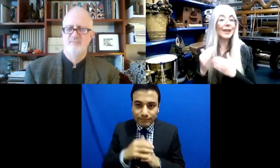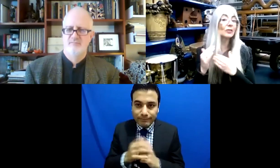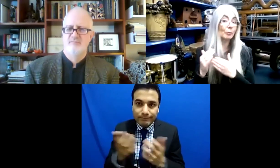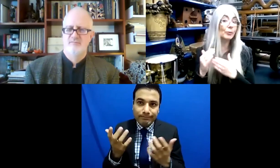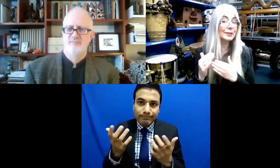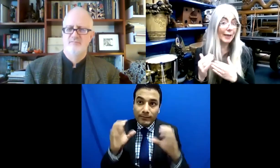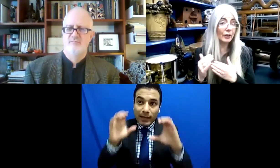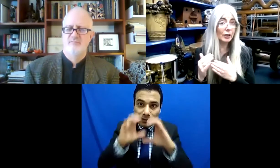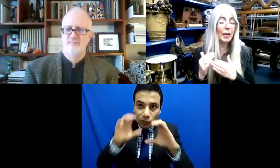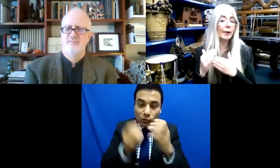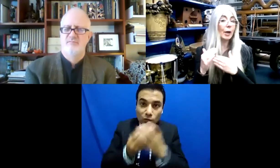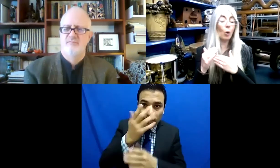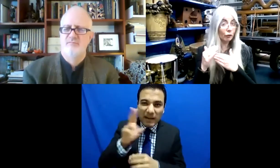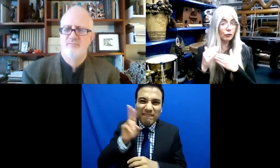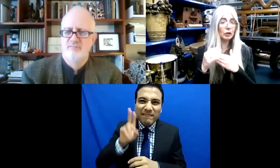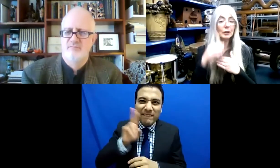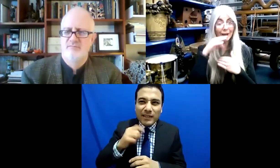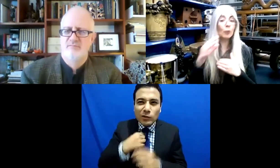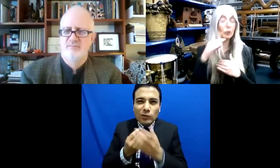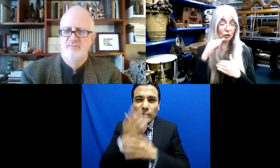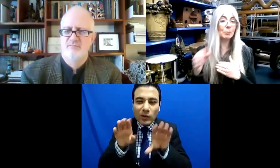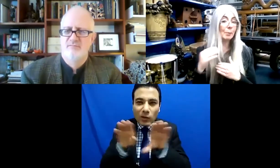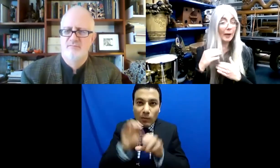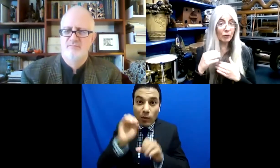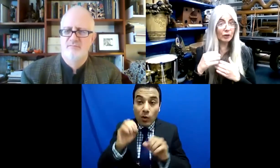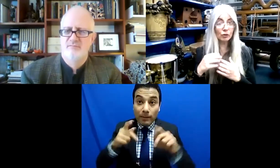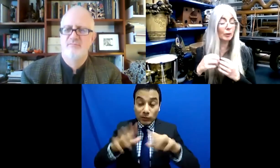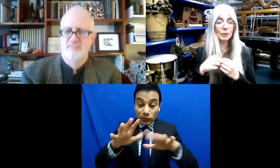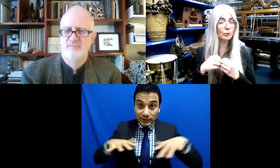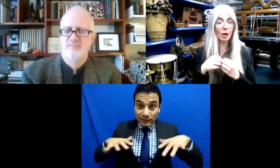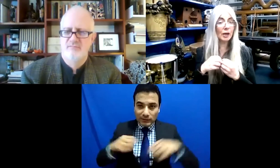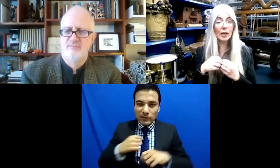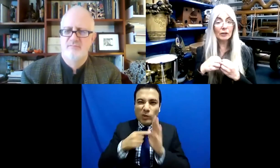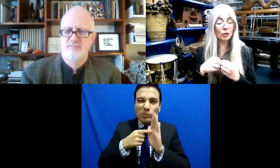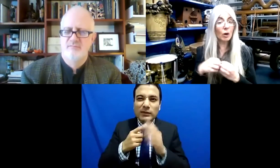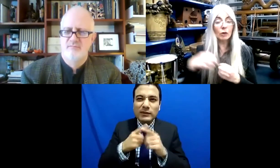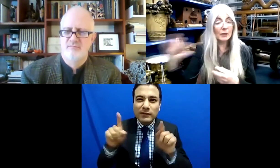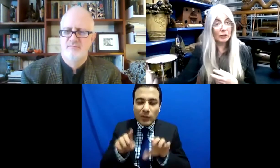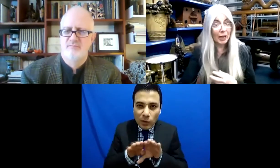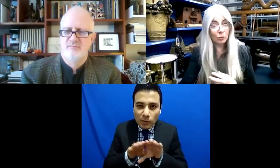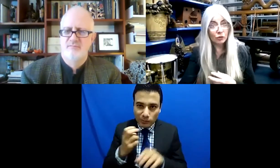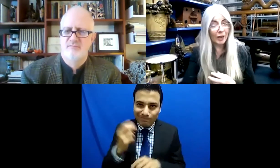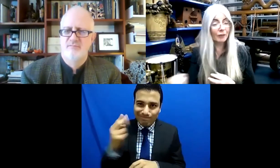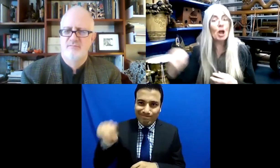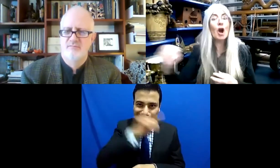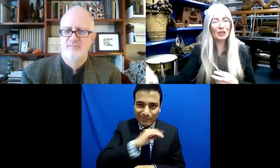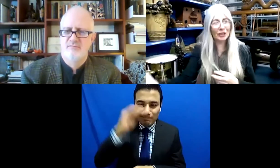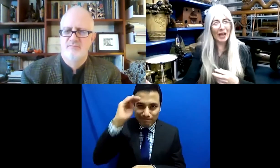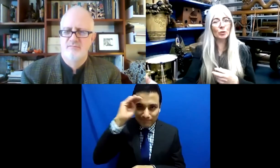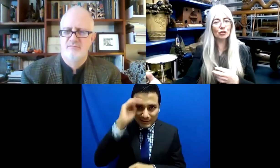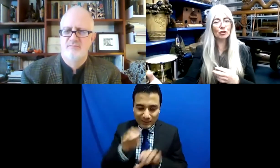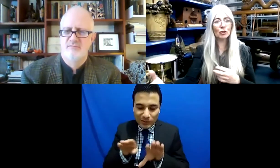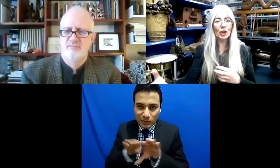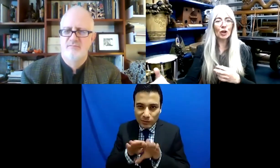Y muchas veces tenemos poco tiempo para presentar algo. Entonces el lenguaje puede ser una barrera. A veces